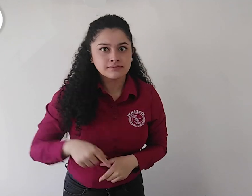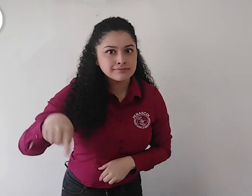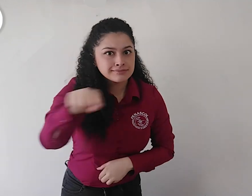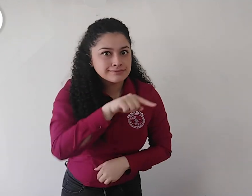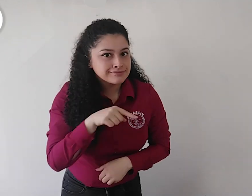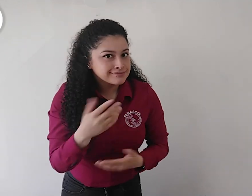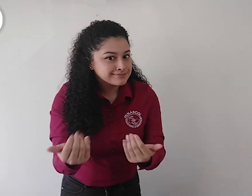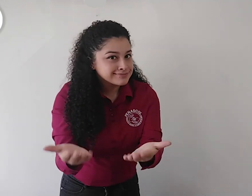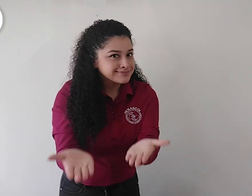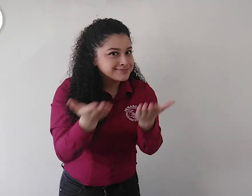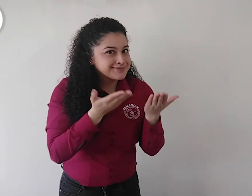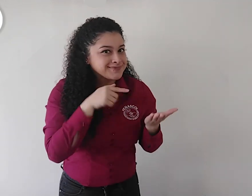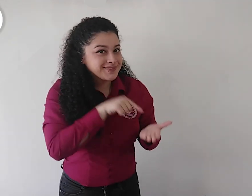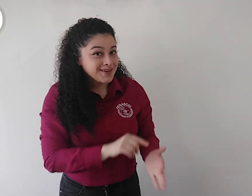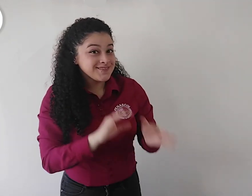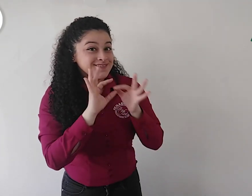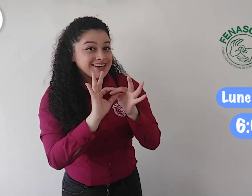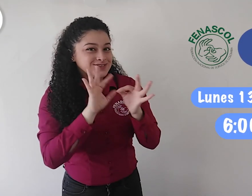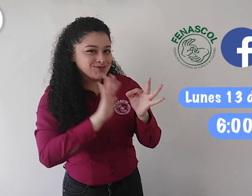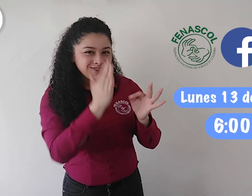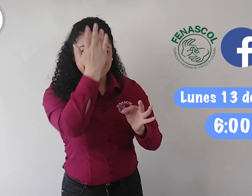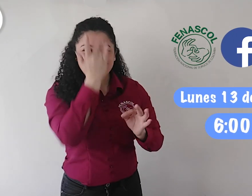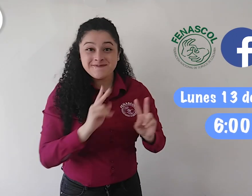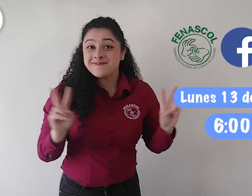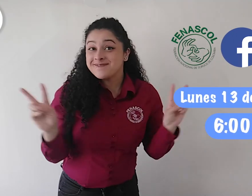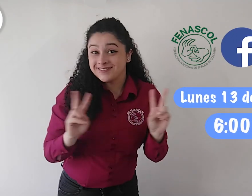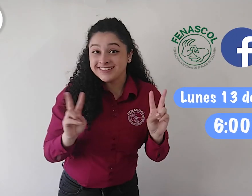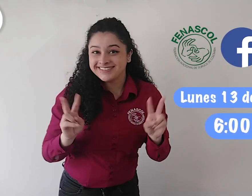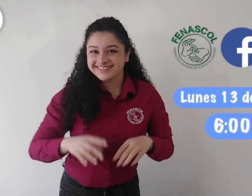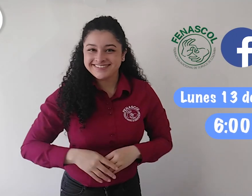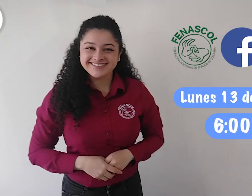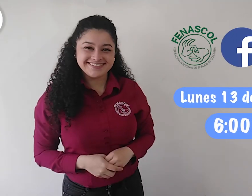Los esperamos en esta transmisión en vivo por el Facebook de FENASCOL.